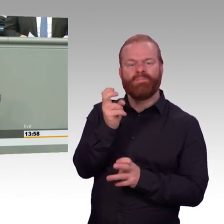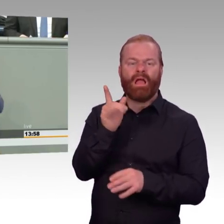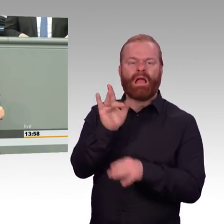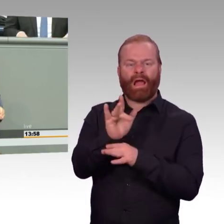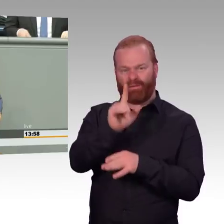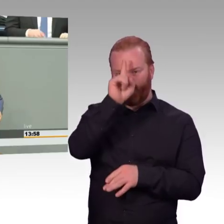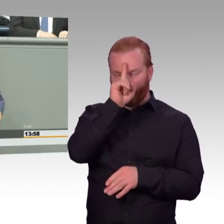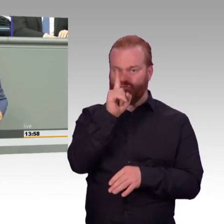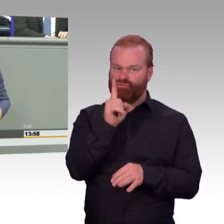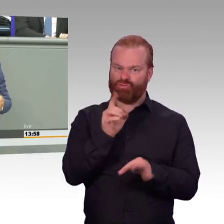Prinzip gleich rübersetzen.